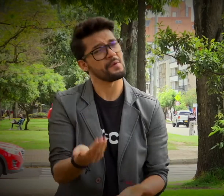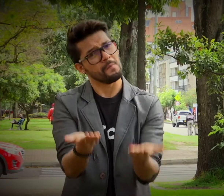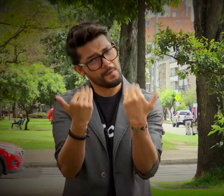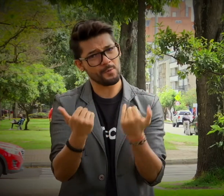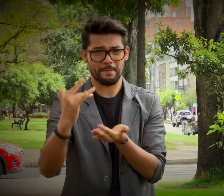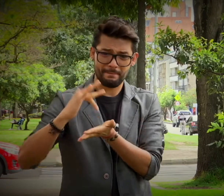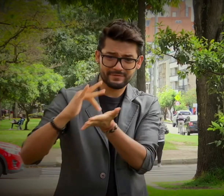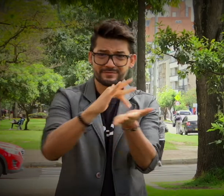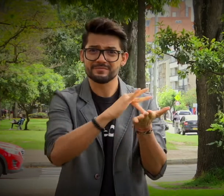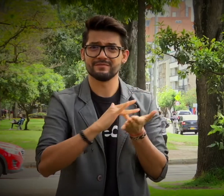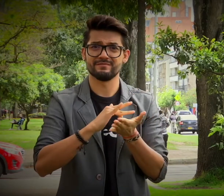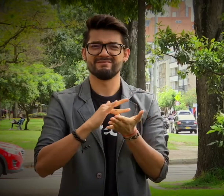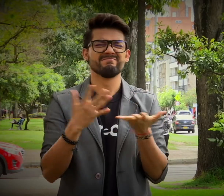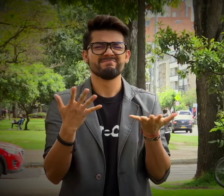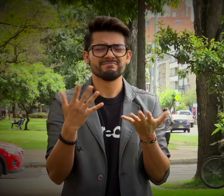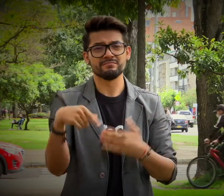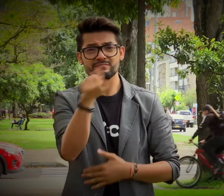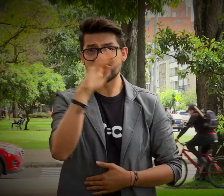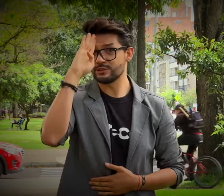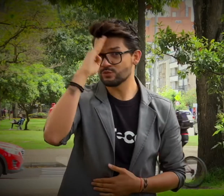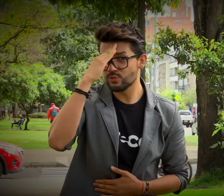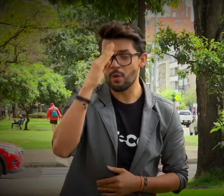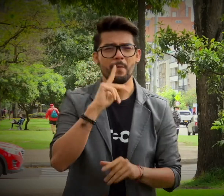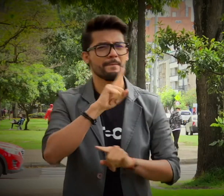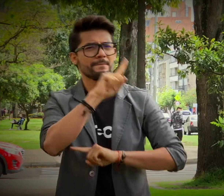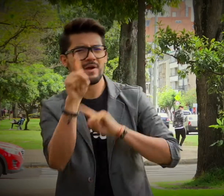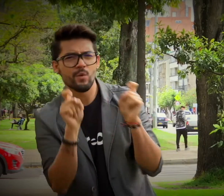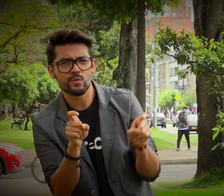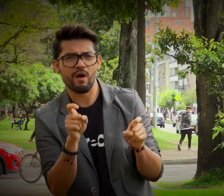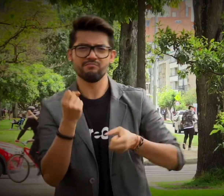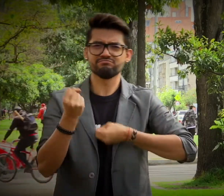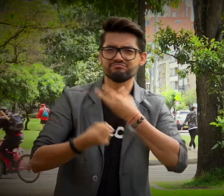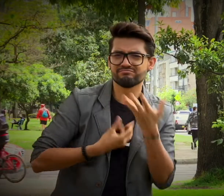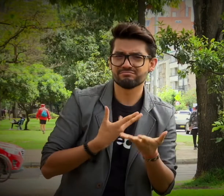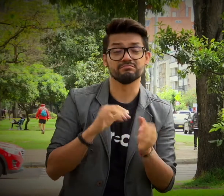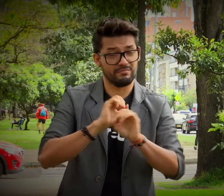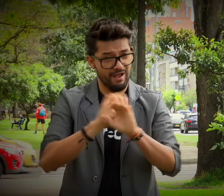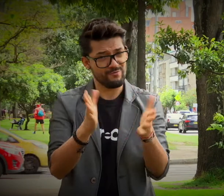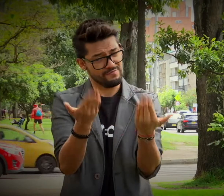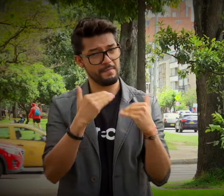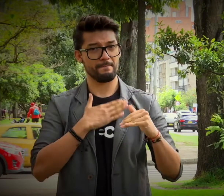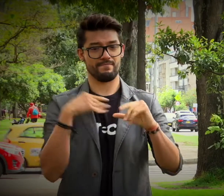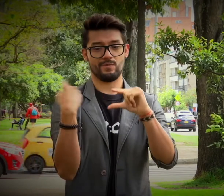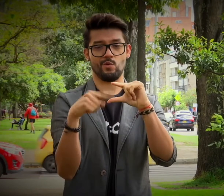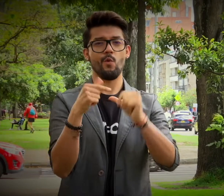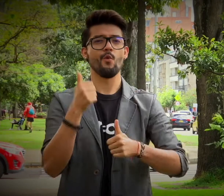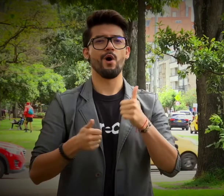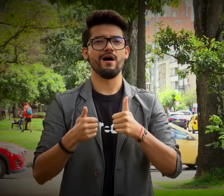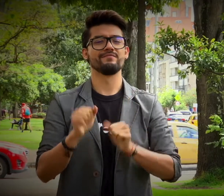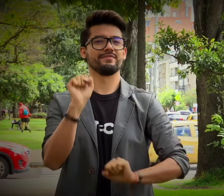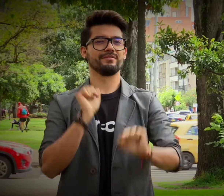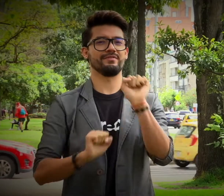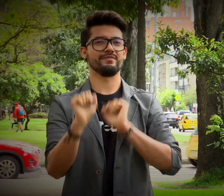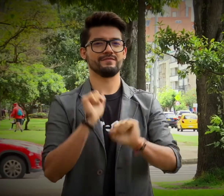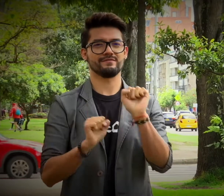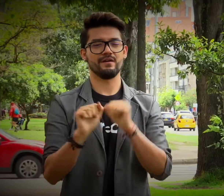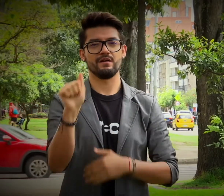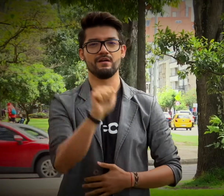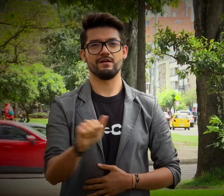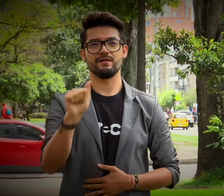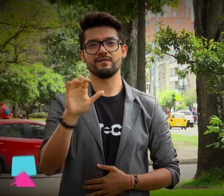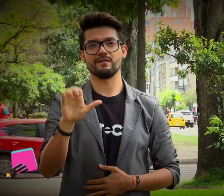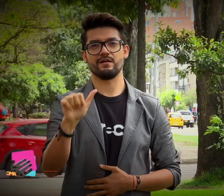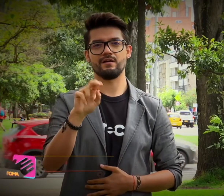Por otro lado, recuerden participar en nuestro programa con sus dudas, inquietudes y comentarios, escribiendo al correo